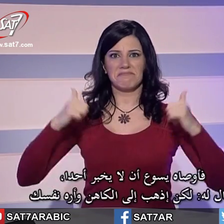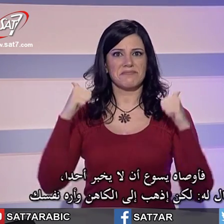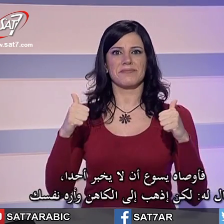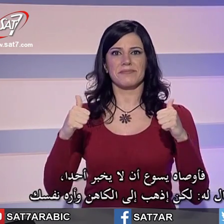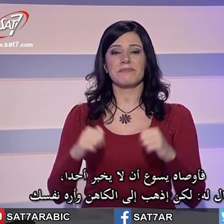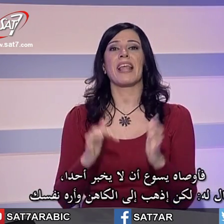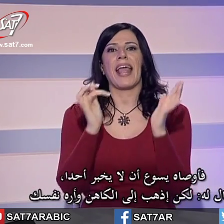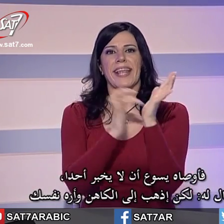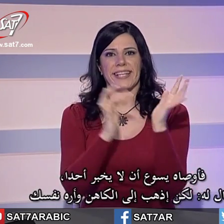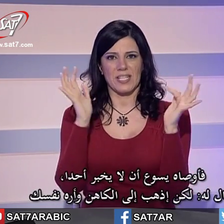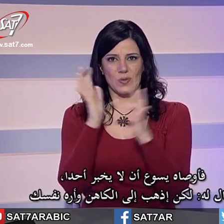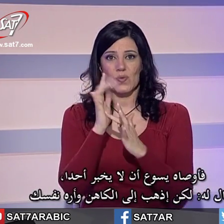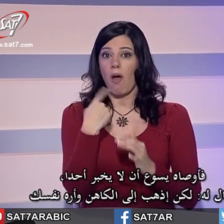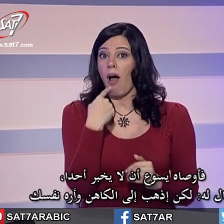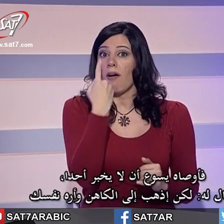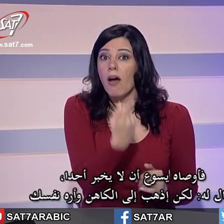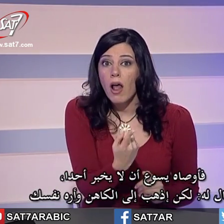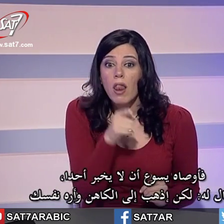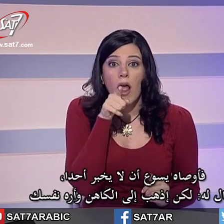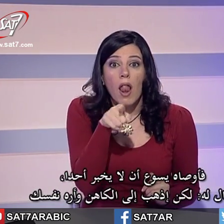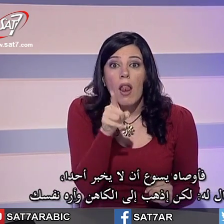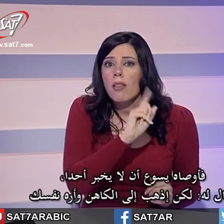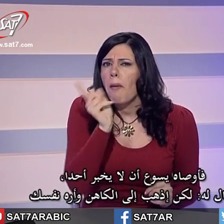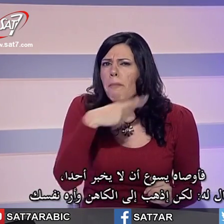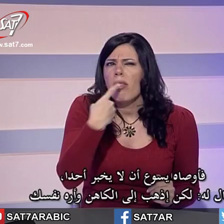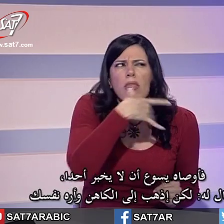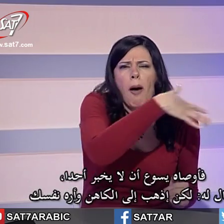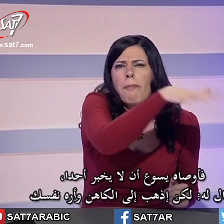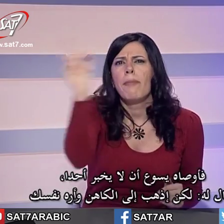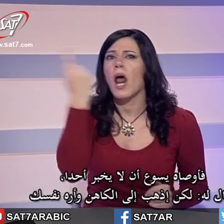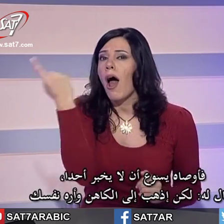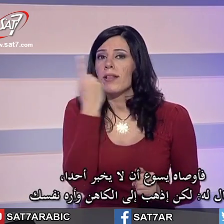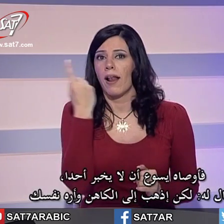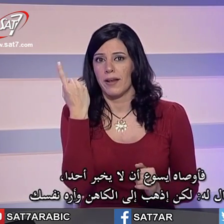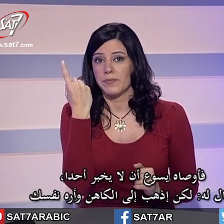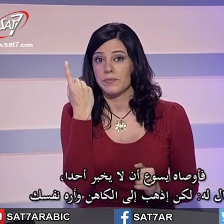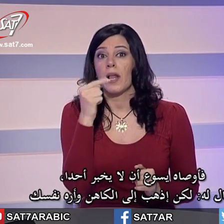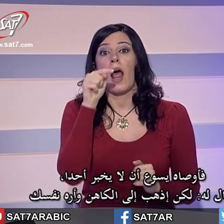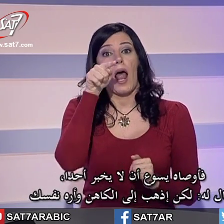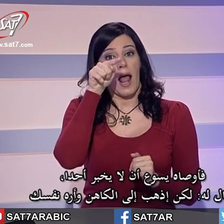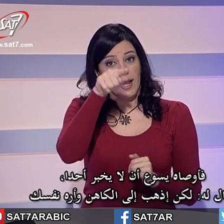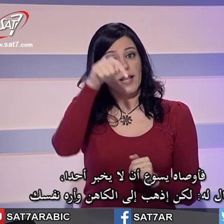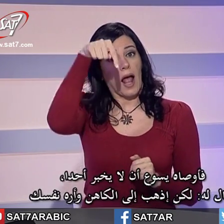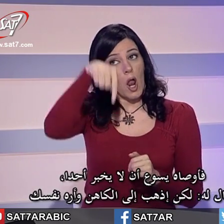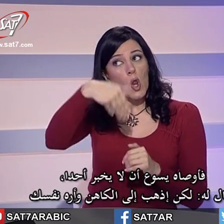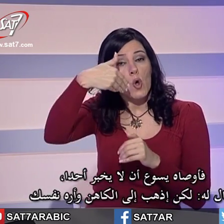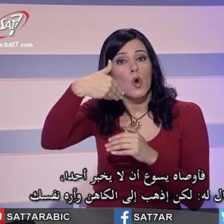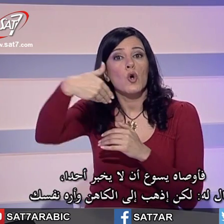فأوصاه يسوع أن لا يخبر أحدا وقال له لكن اذهب إلى